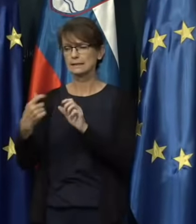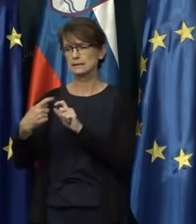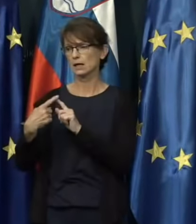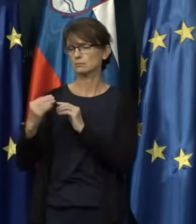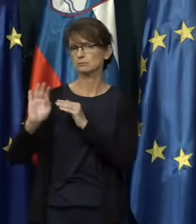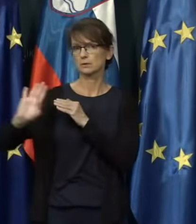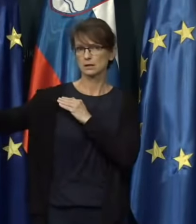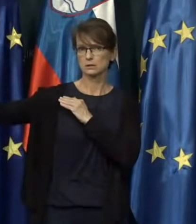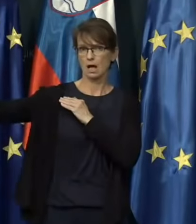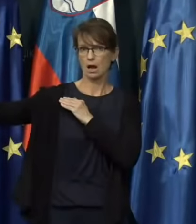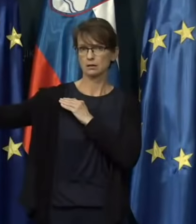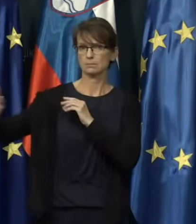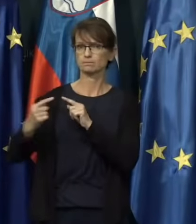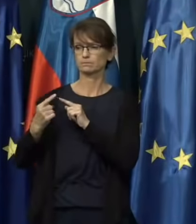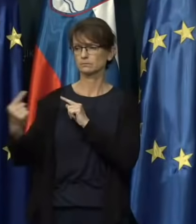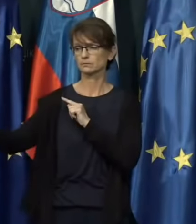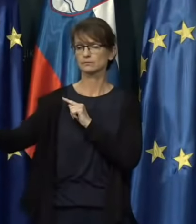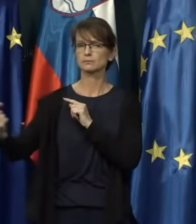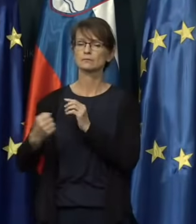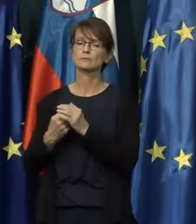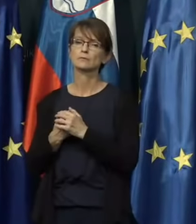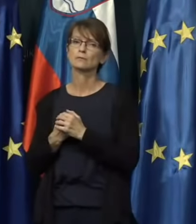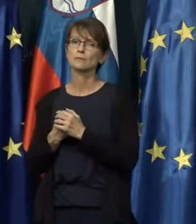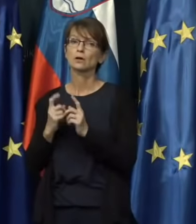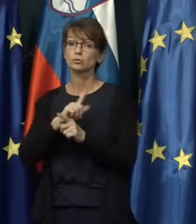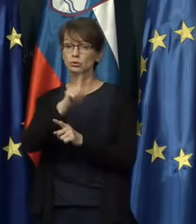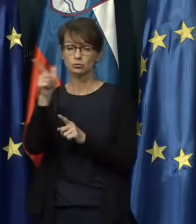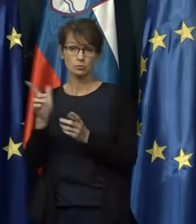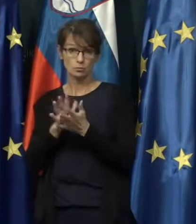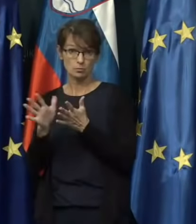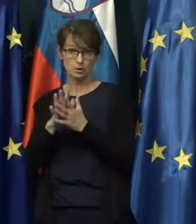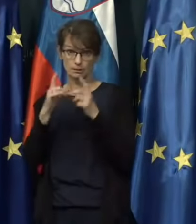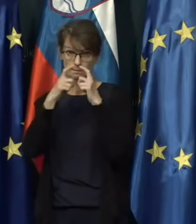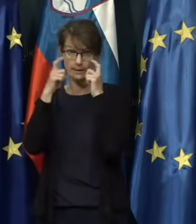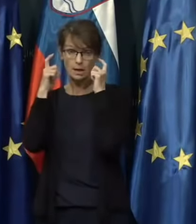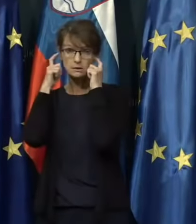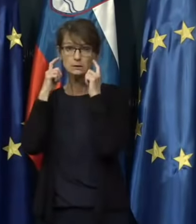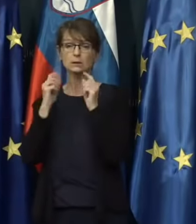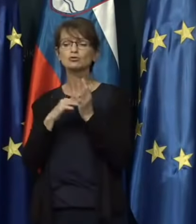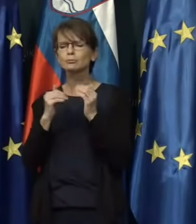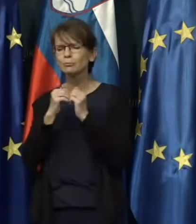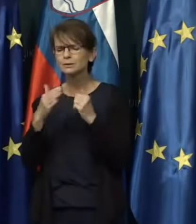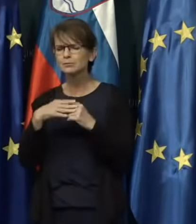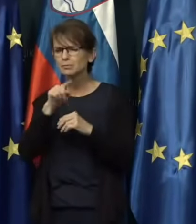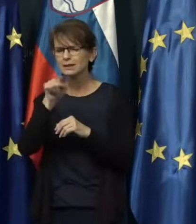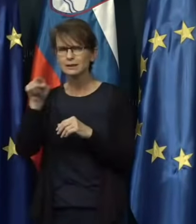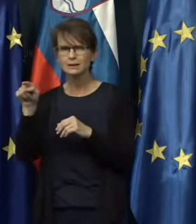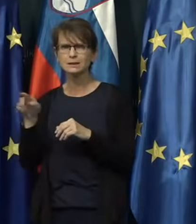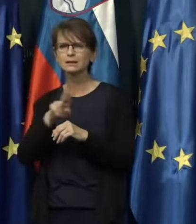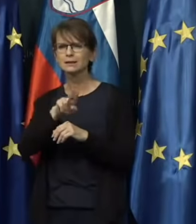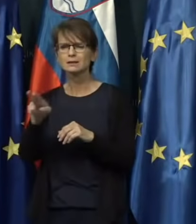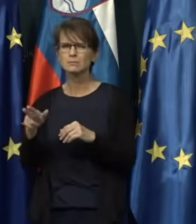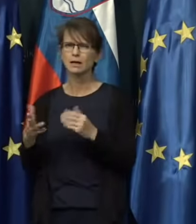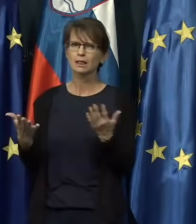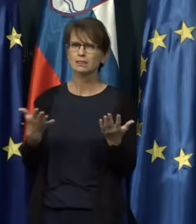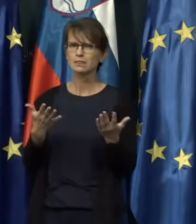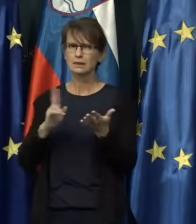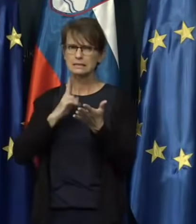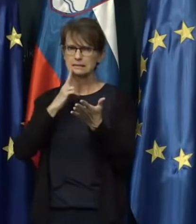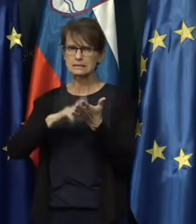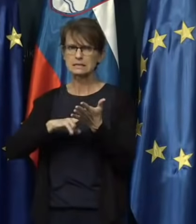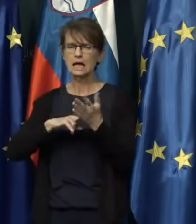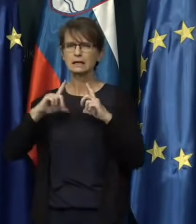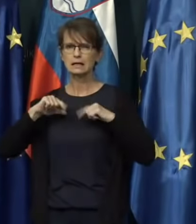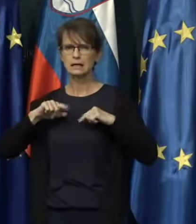predvsem pa tudi drugi uporaba maske še posebej pri tistih, ki imajo neke znake respiratornega